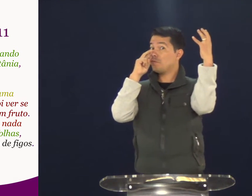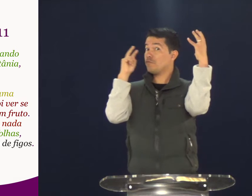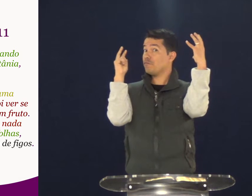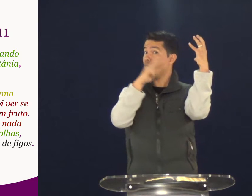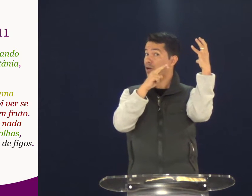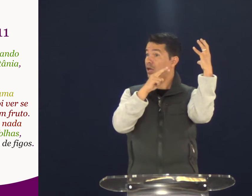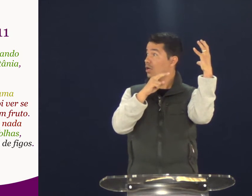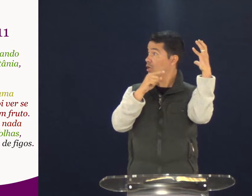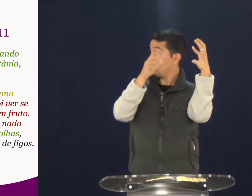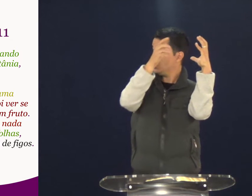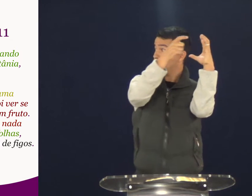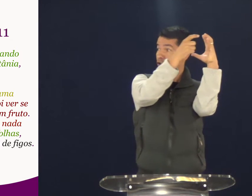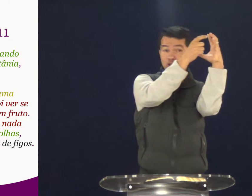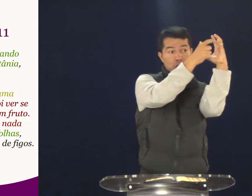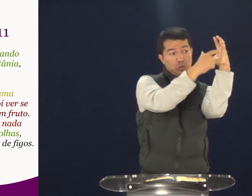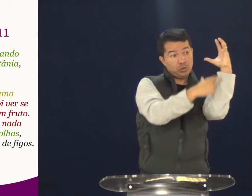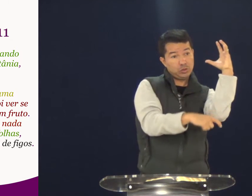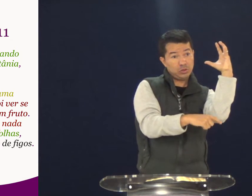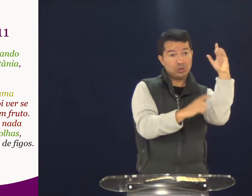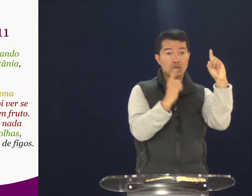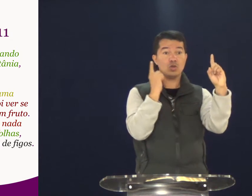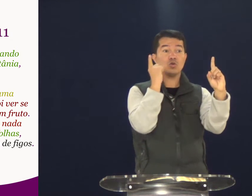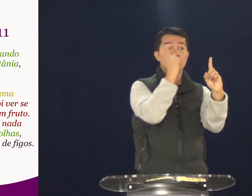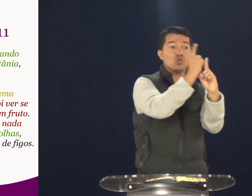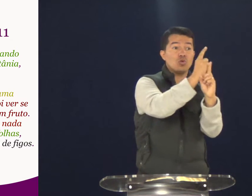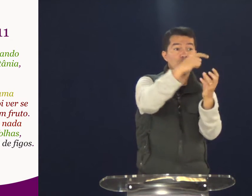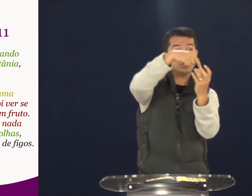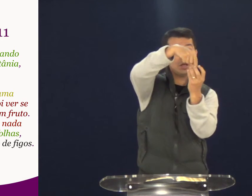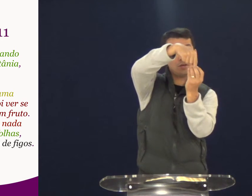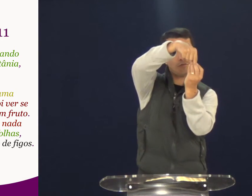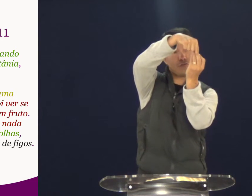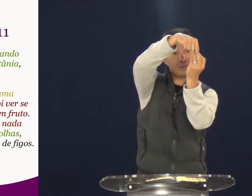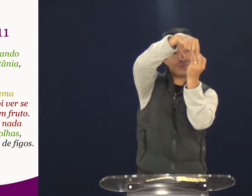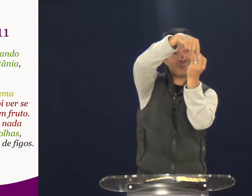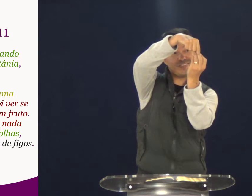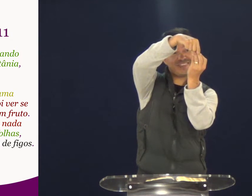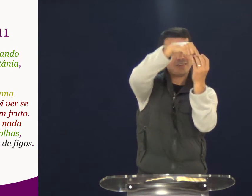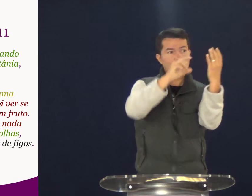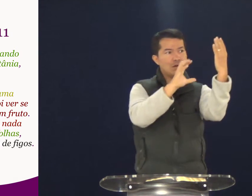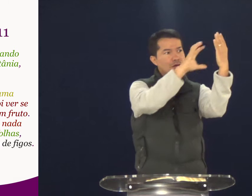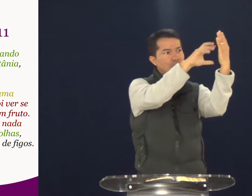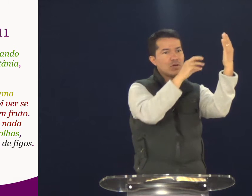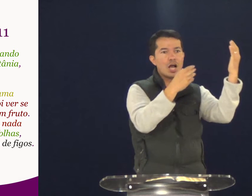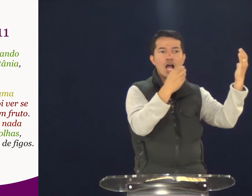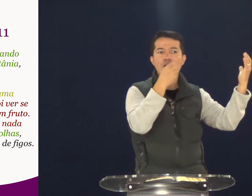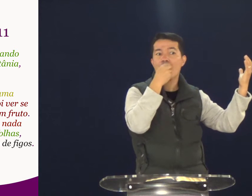Foi ver se nela encontraria algum fruto.